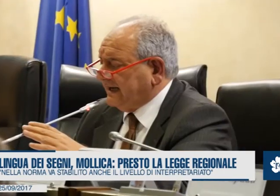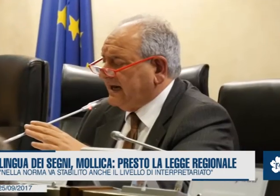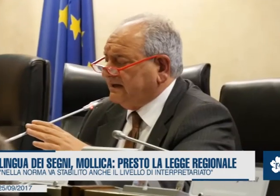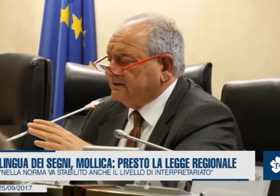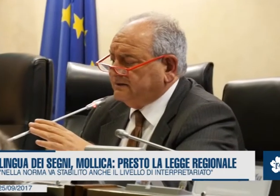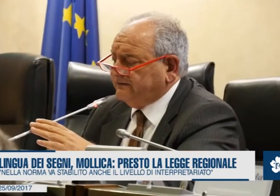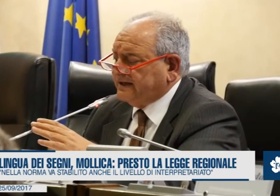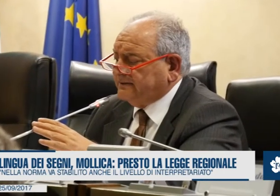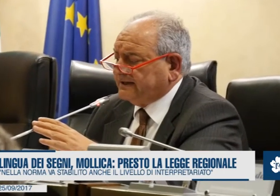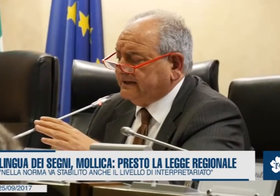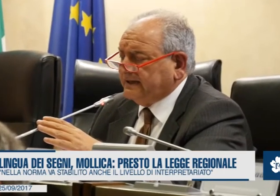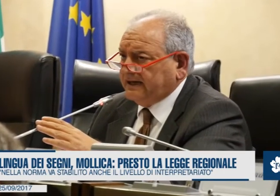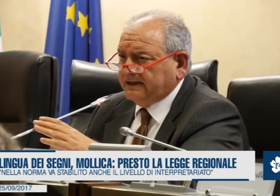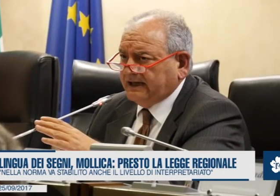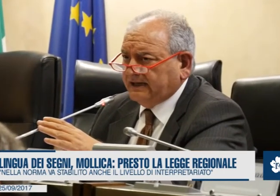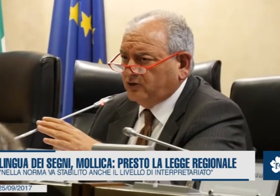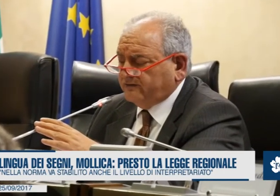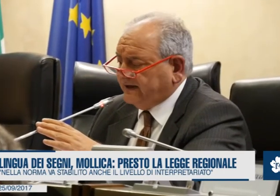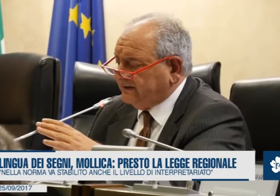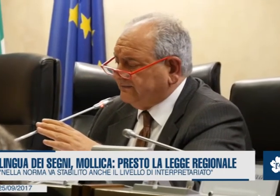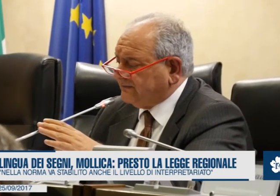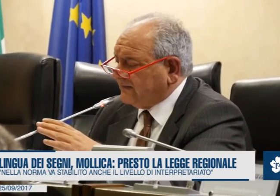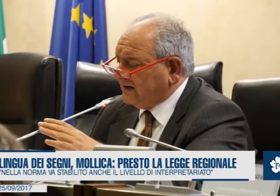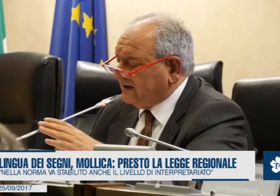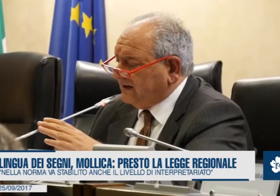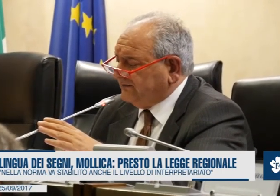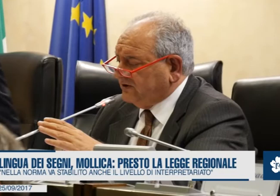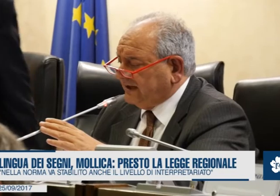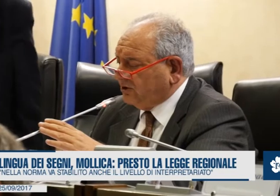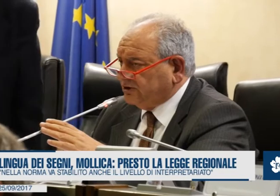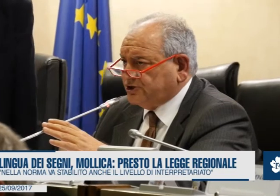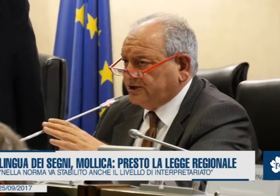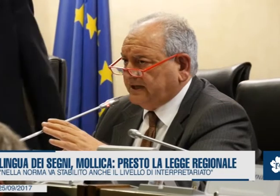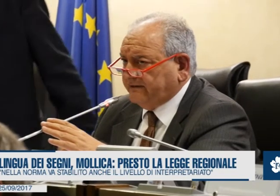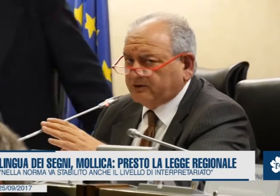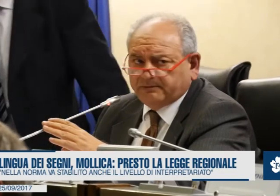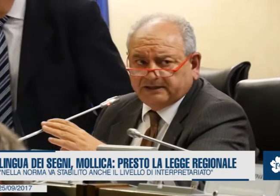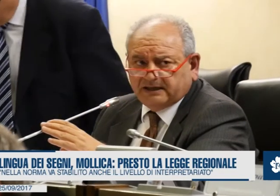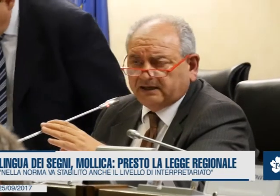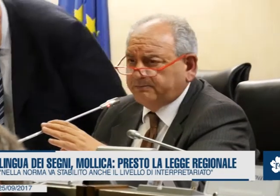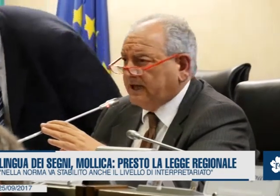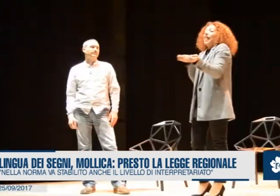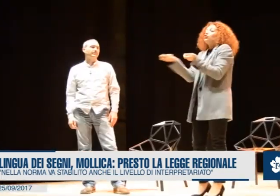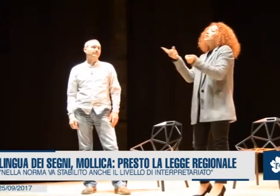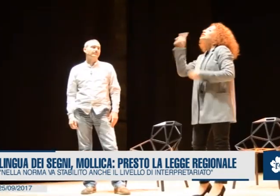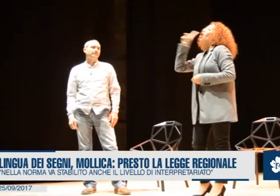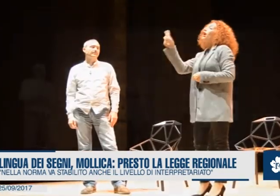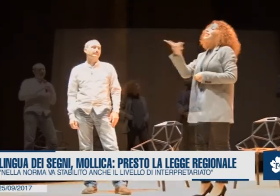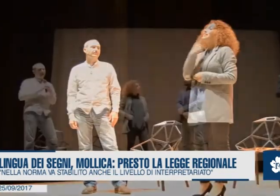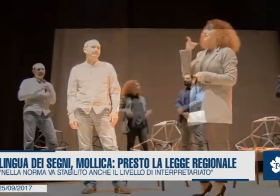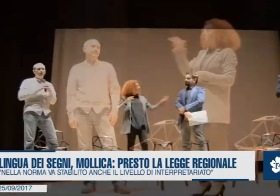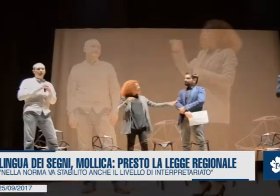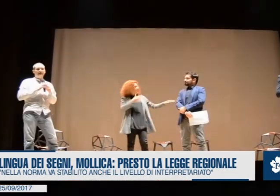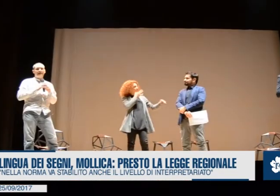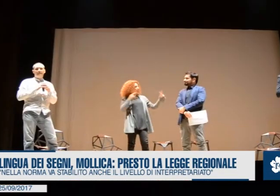Il Corecom Basilicata, ricordato Mollica, è stato il primo in Italia a sottoscrivere un'intesa con la RAI per assicurare